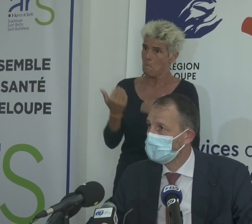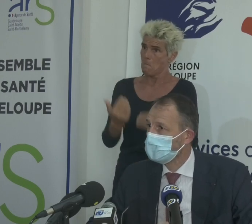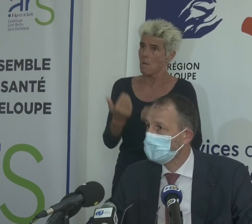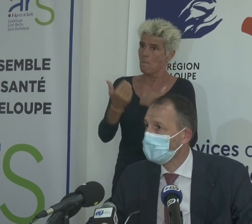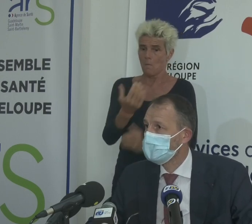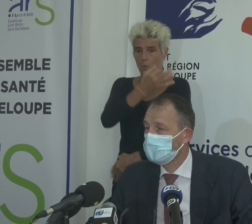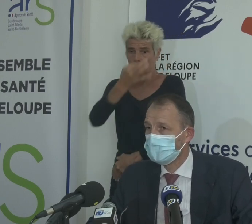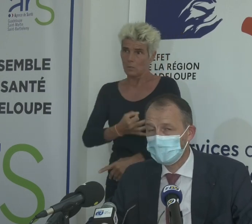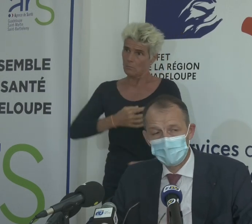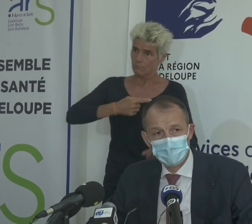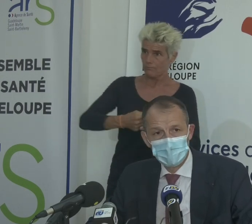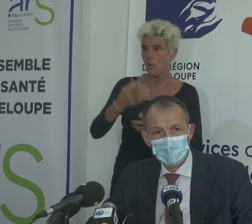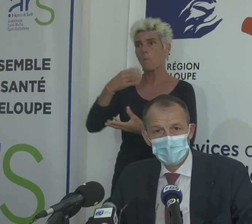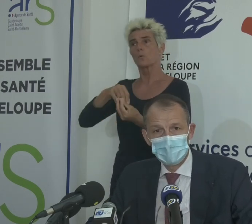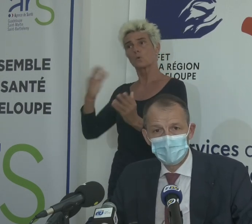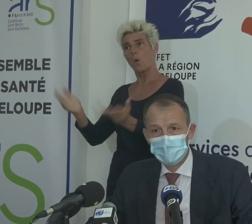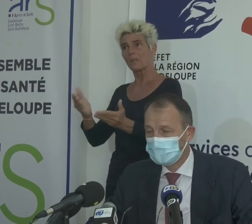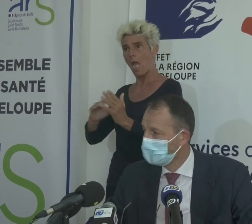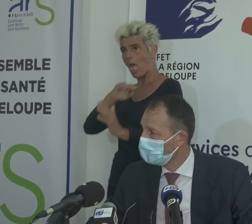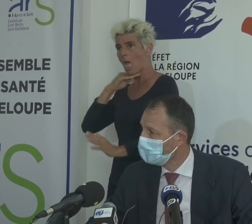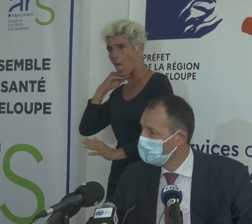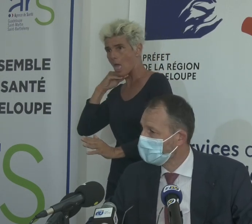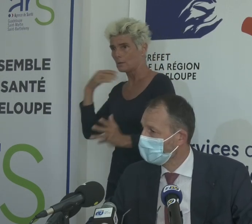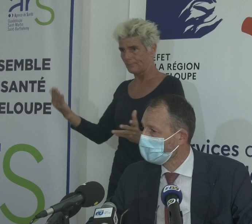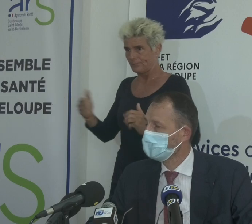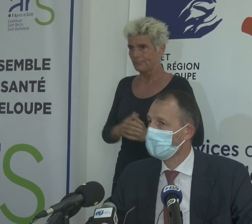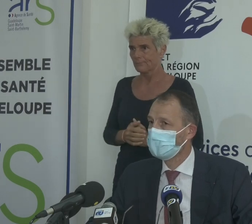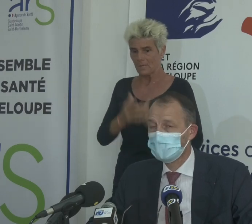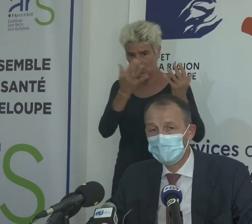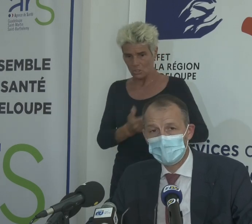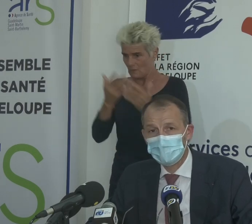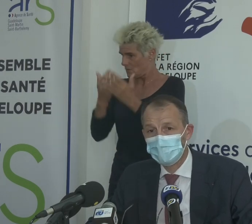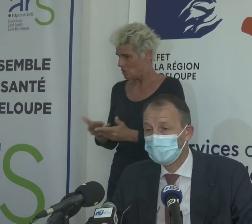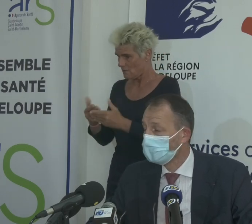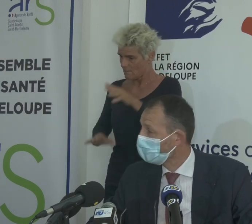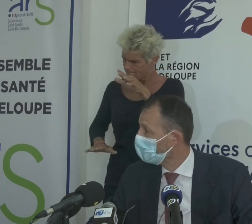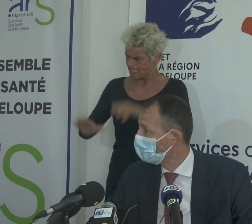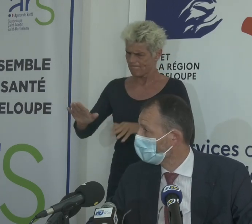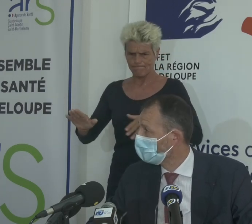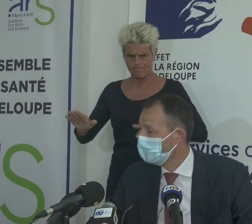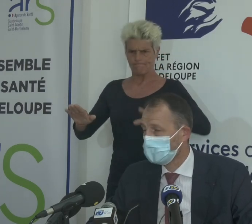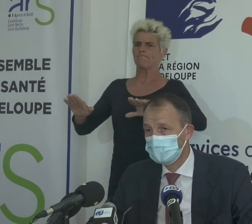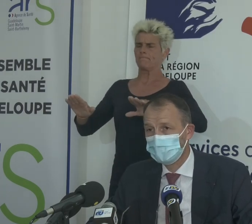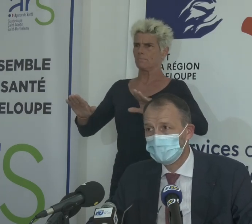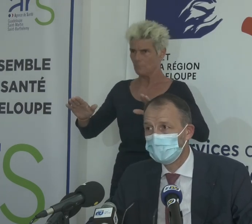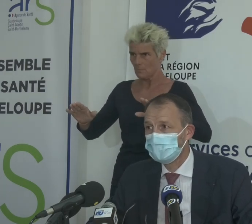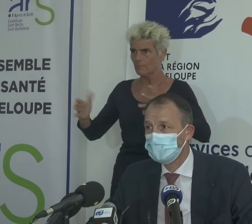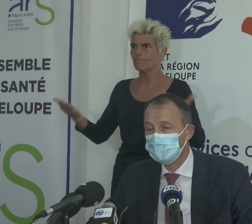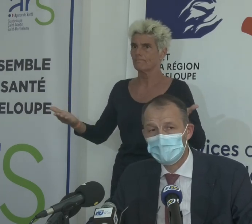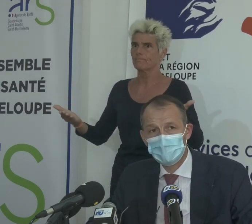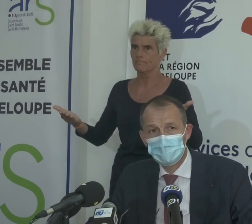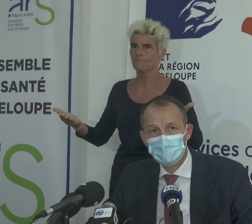positivité et la pression à'hôpital. Si les chiffres continuent à augmenter sur le nombre global de gens qui sont